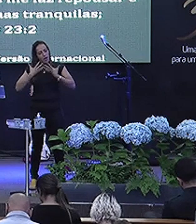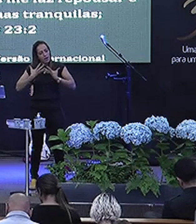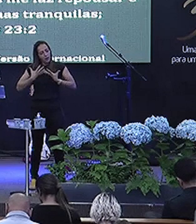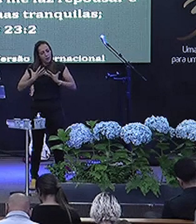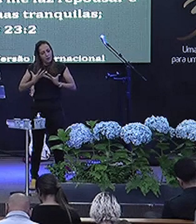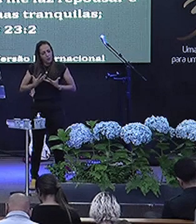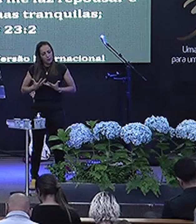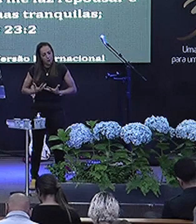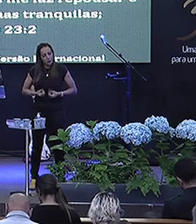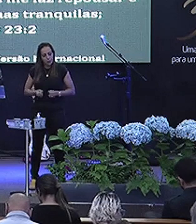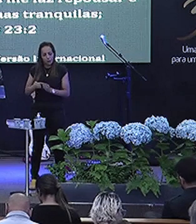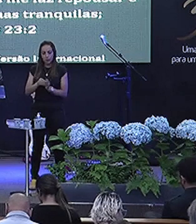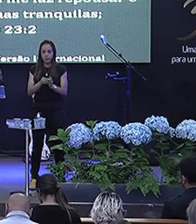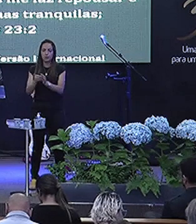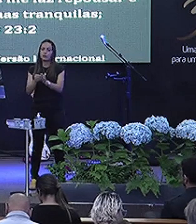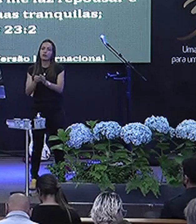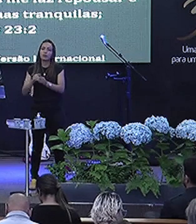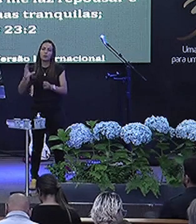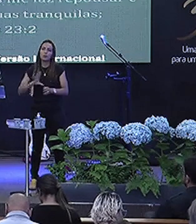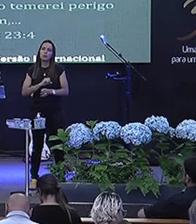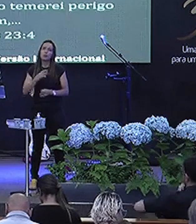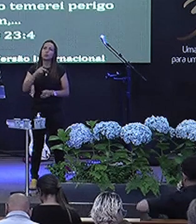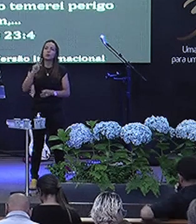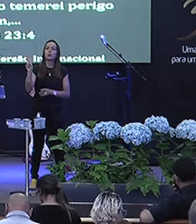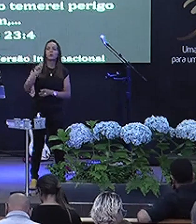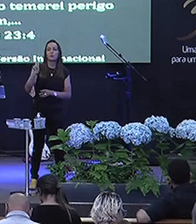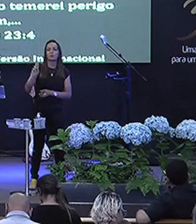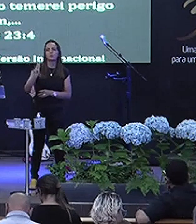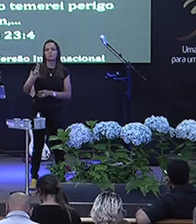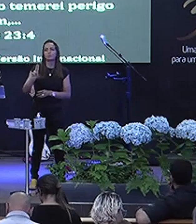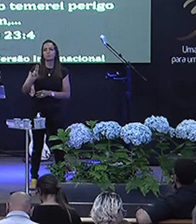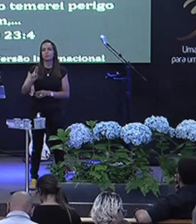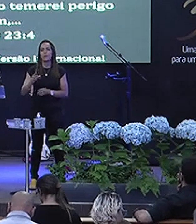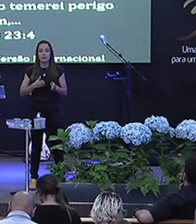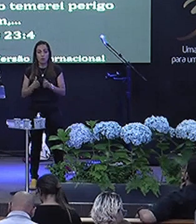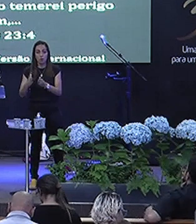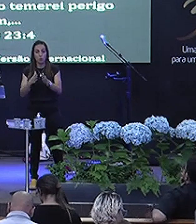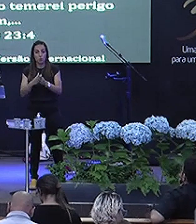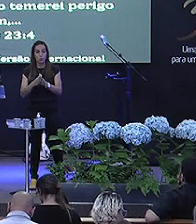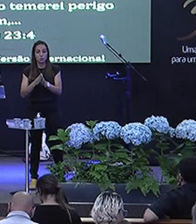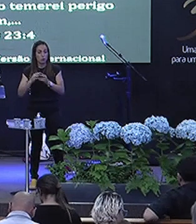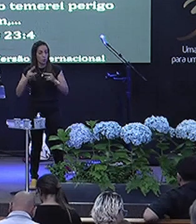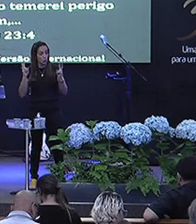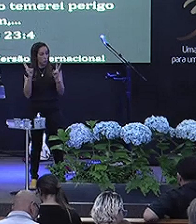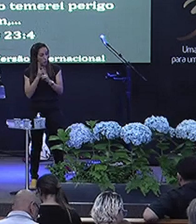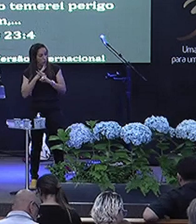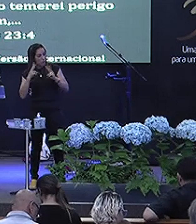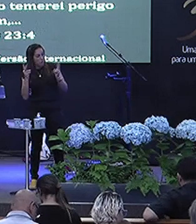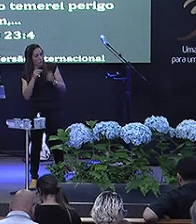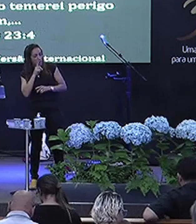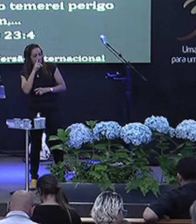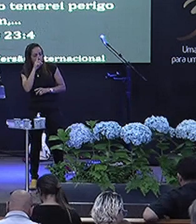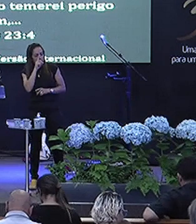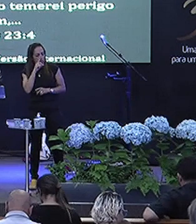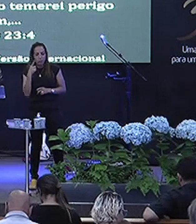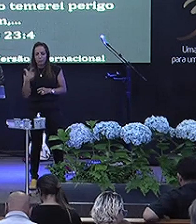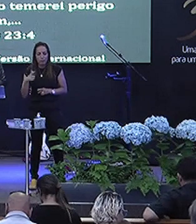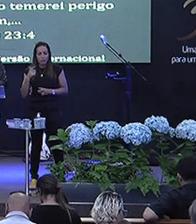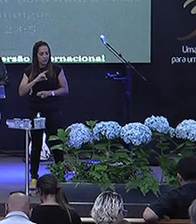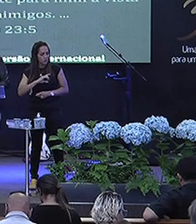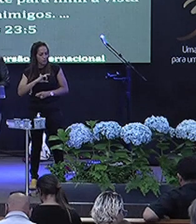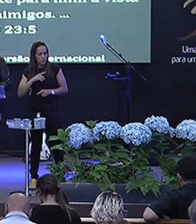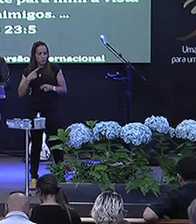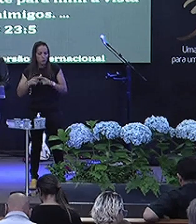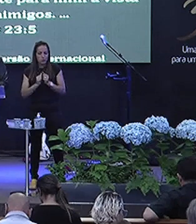Guia-me em veredas de justiça, por amor do teu nome Ainda que eu ande por um vale da sombra da morte, não temerei mal algum